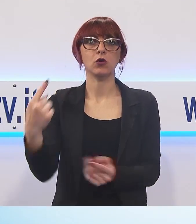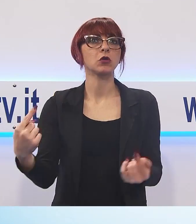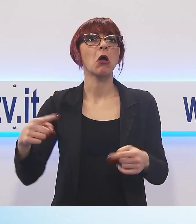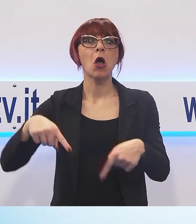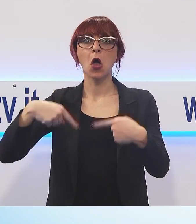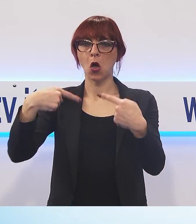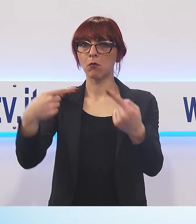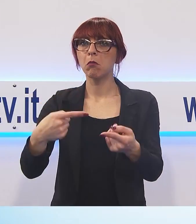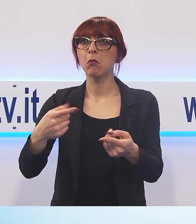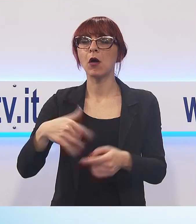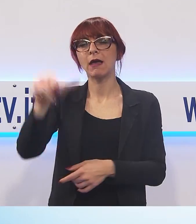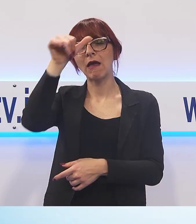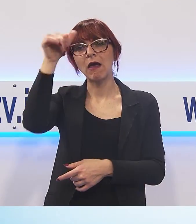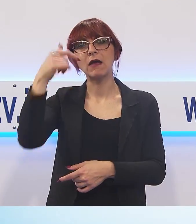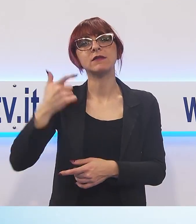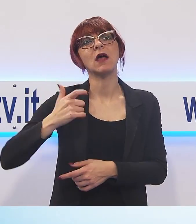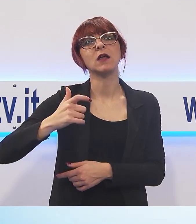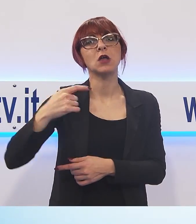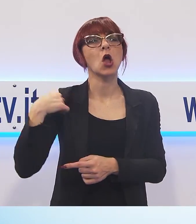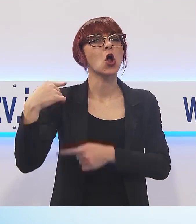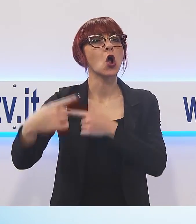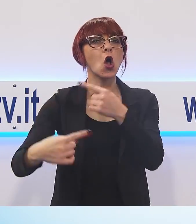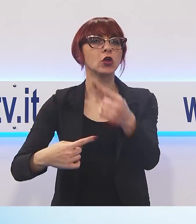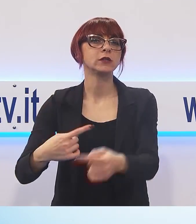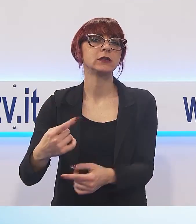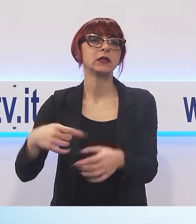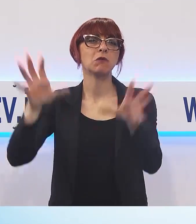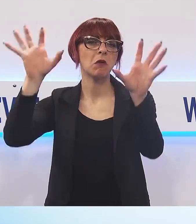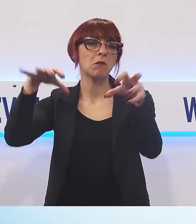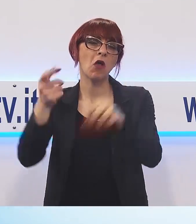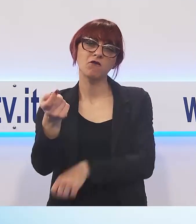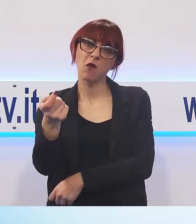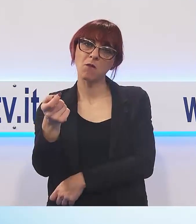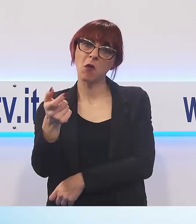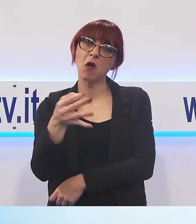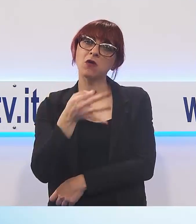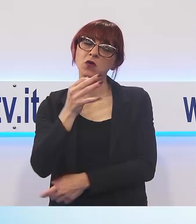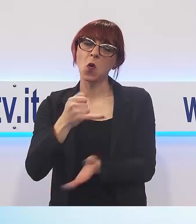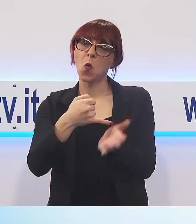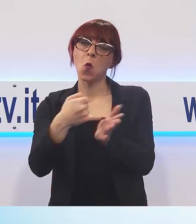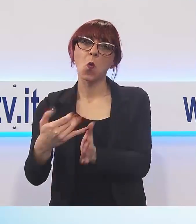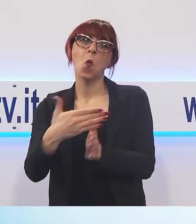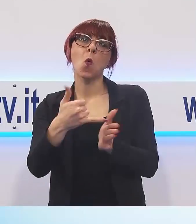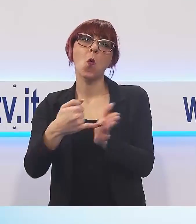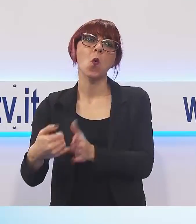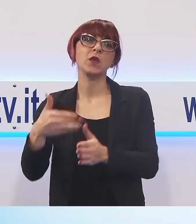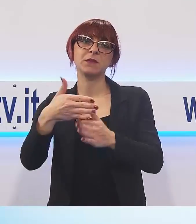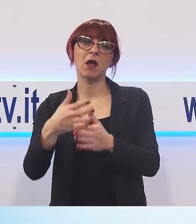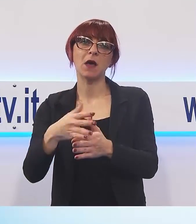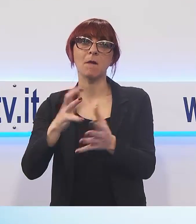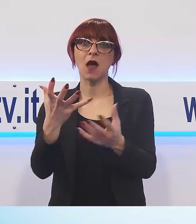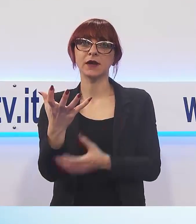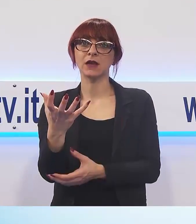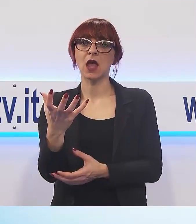prolungarsi dell'estate e la siccità hanno messo a dura prova l'ultima fase della maturazione dei frutti. Essendo quasi alla metà di novembre,